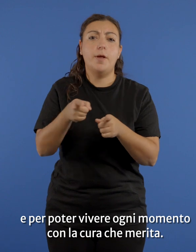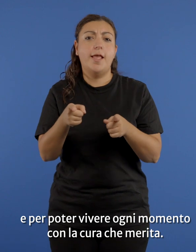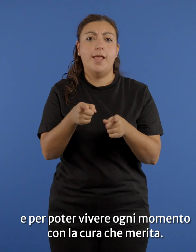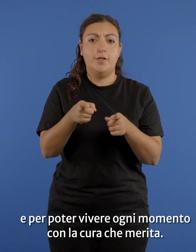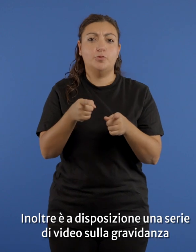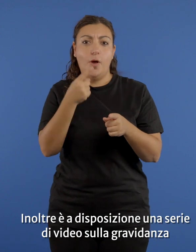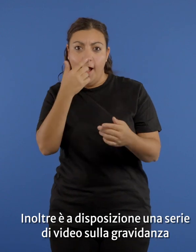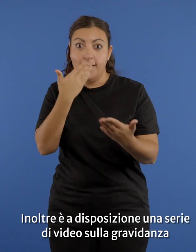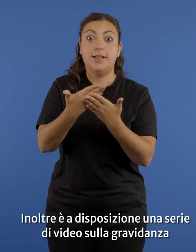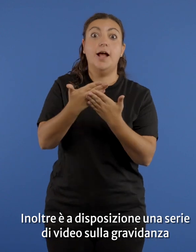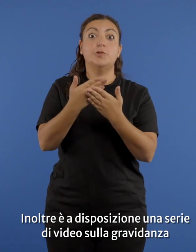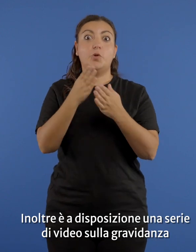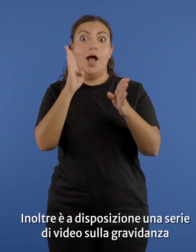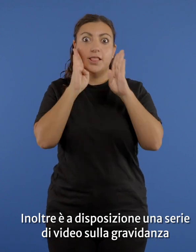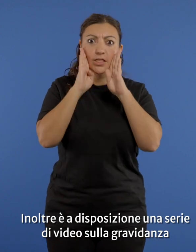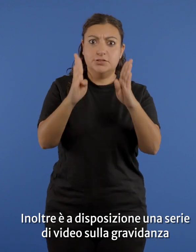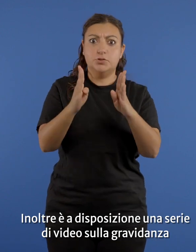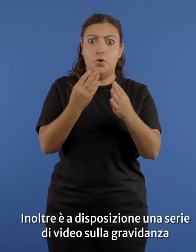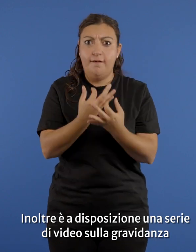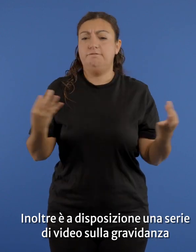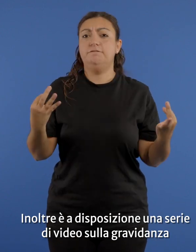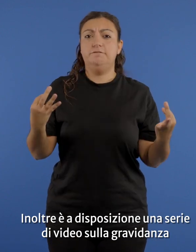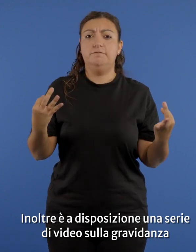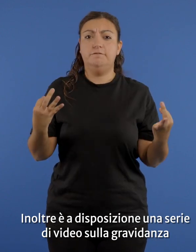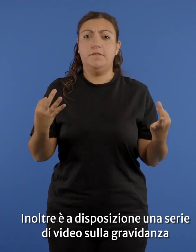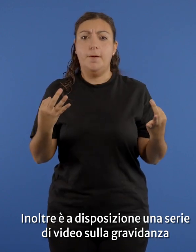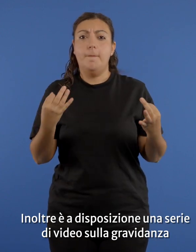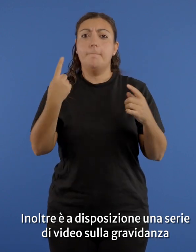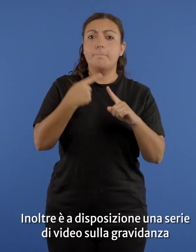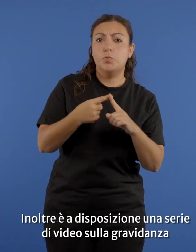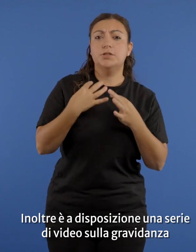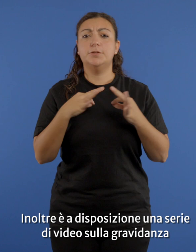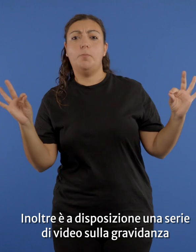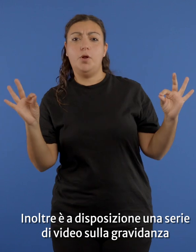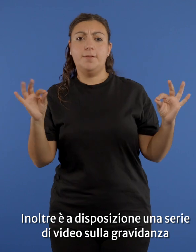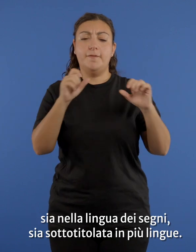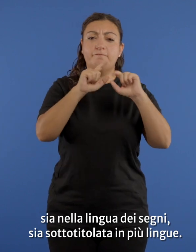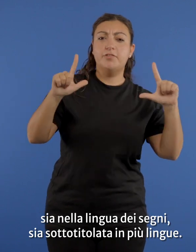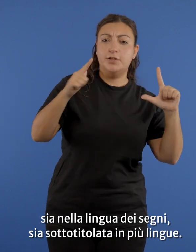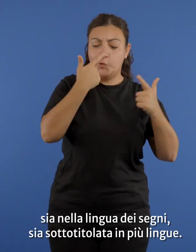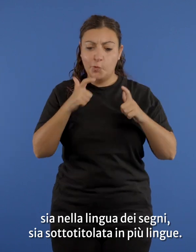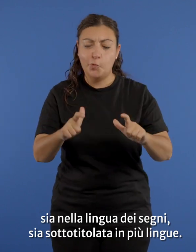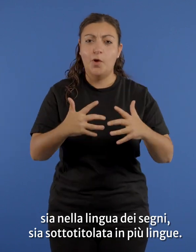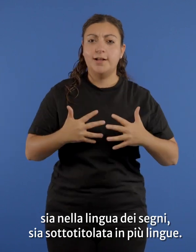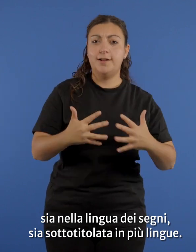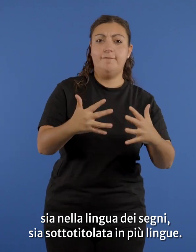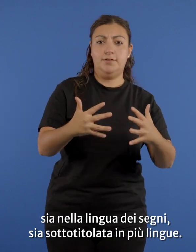Inoltre, è a disposizione una serie di video sulla gravidanza, sia nella lingua dei segni, sia